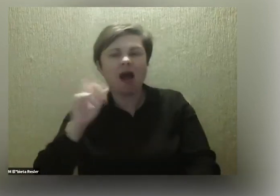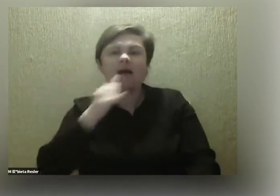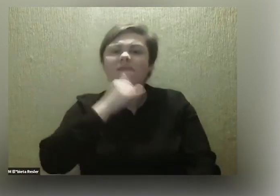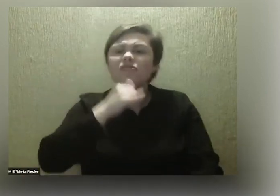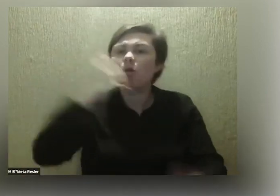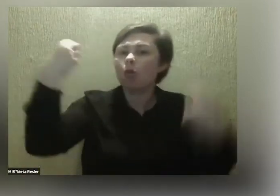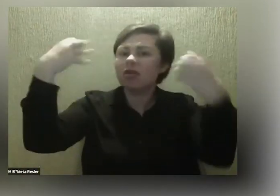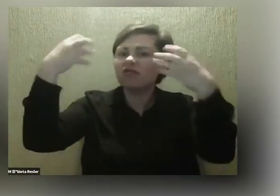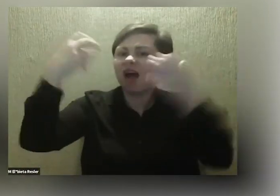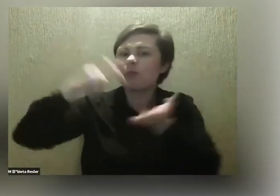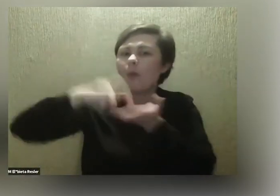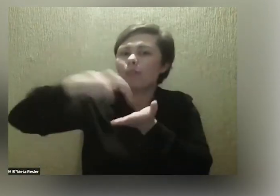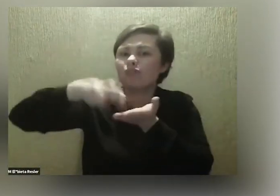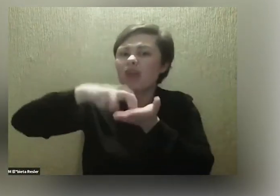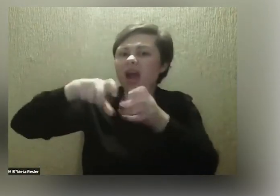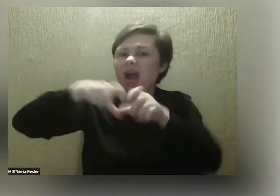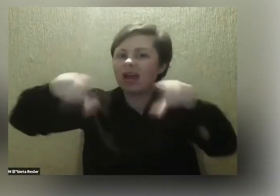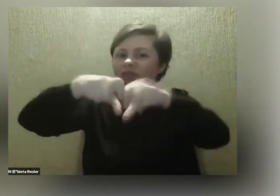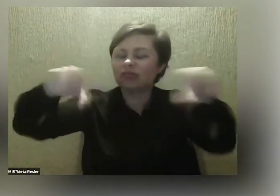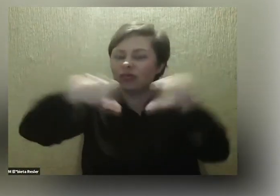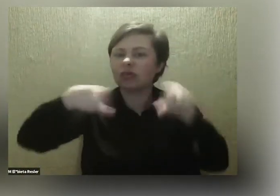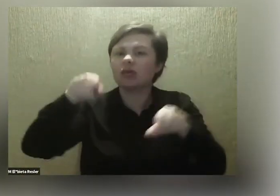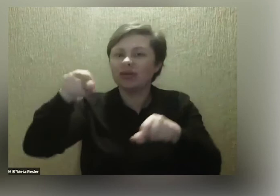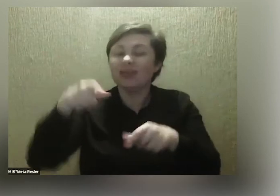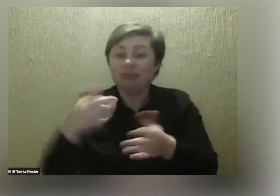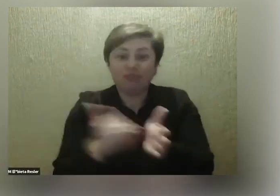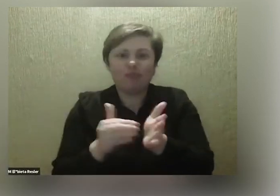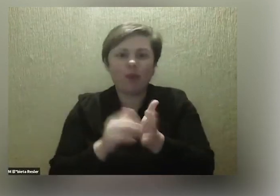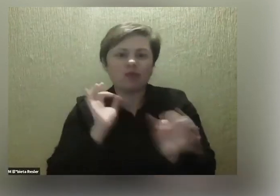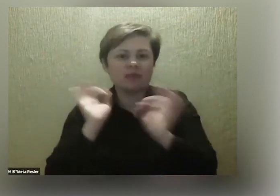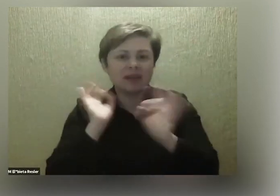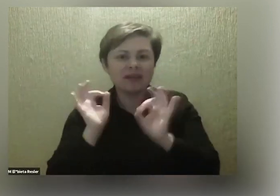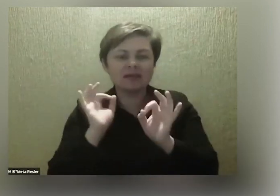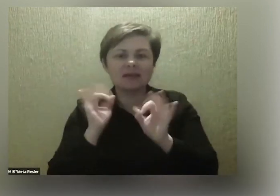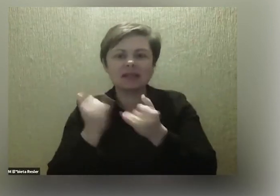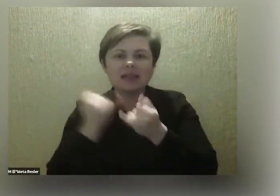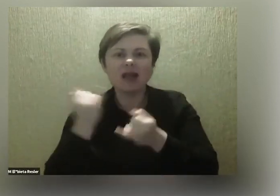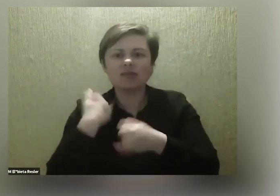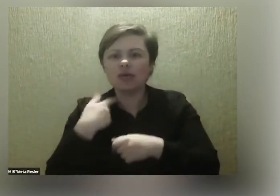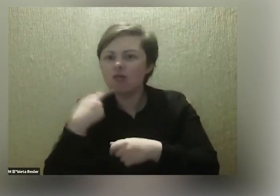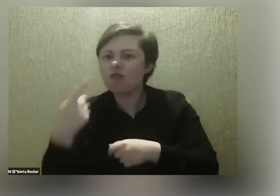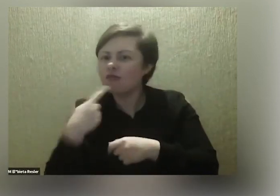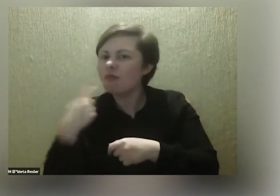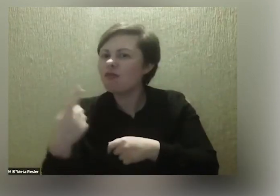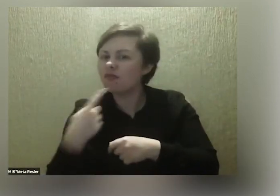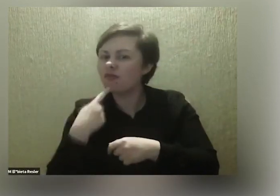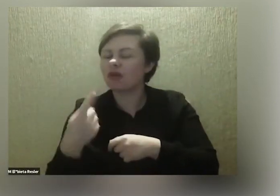światło na przejściu. To są informacje, które zawsze się przydają i zawsze podkreślamy to, że jeżeli